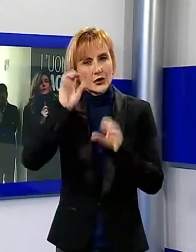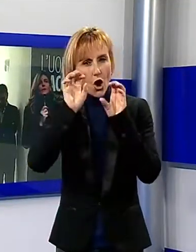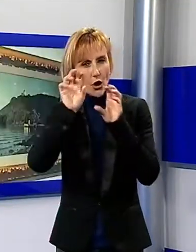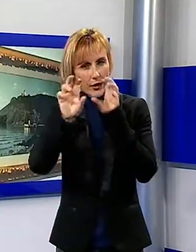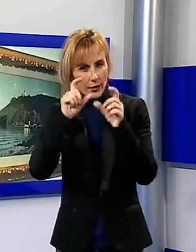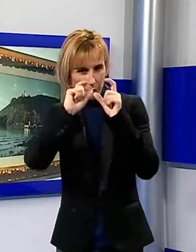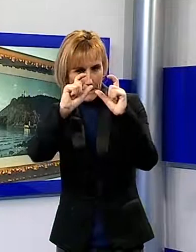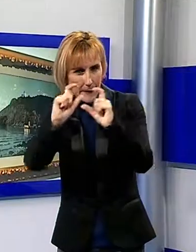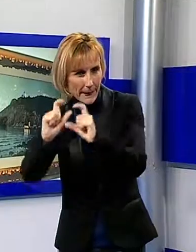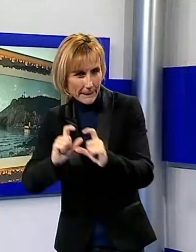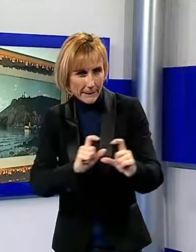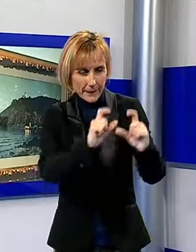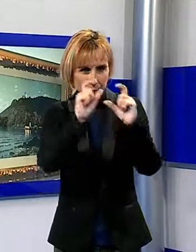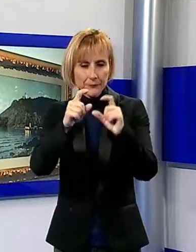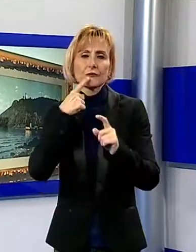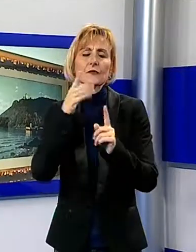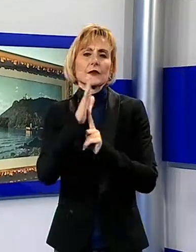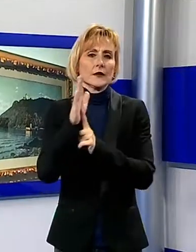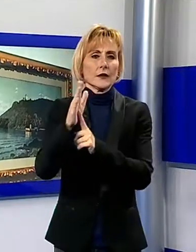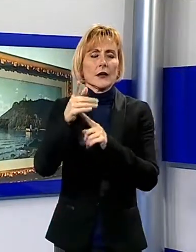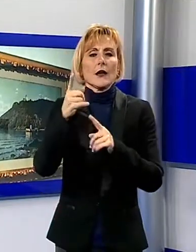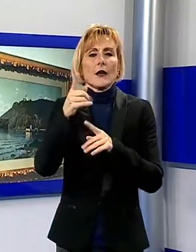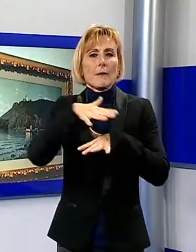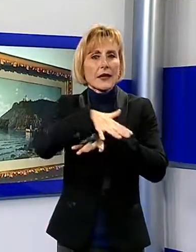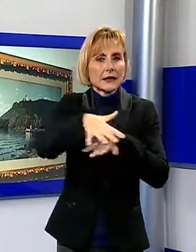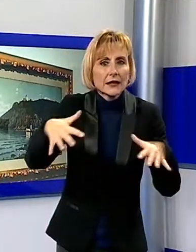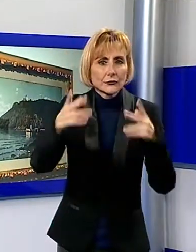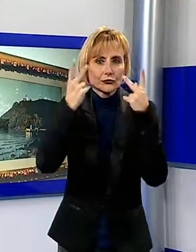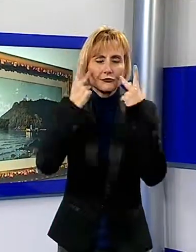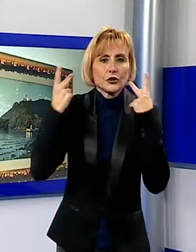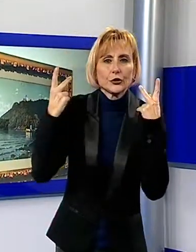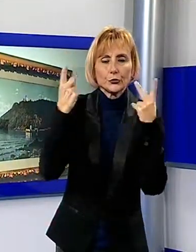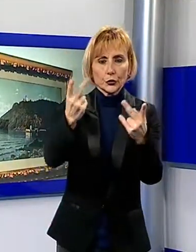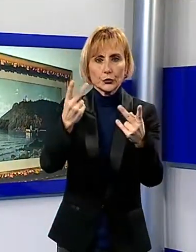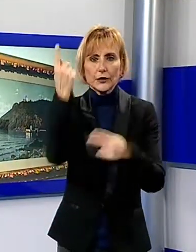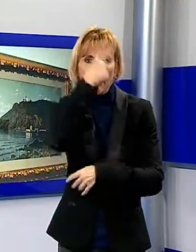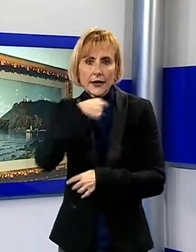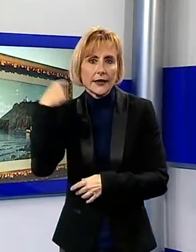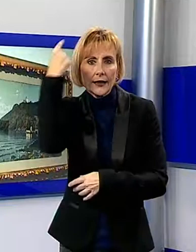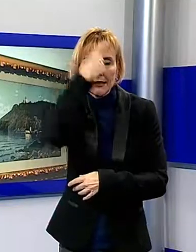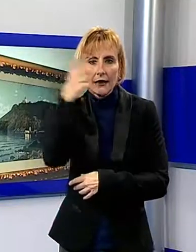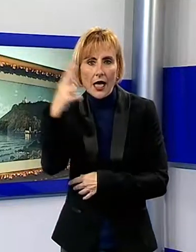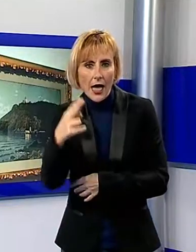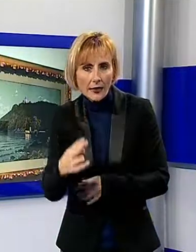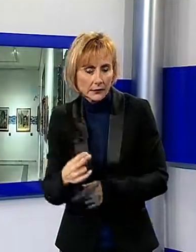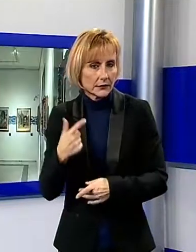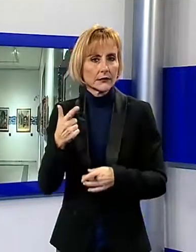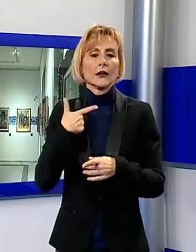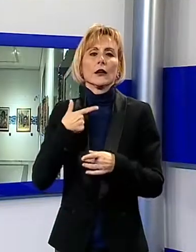'esposizione di alcuni suoi paesaggi, vedute urbane e i più noti ritratti. Un evento curato dalla Fondazione Centro Matteucci di Viereggio in